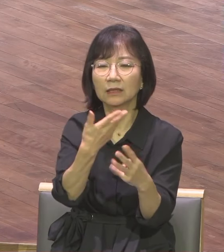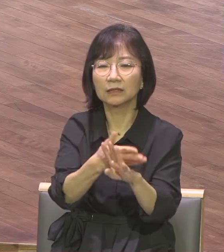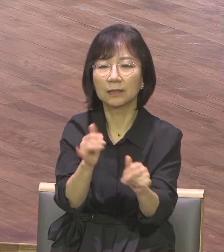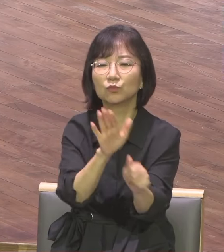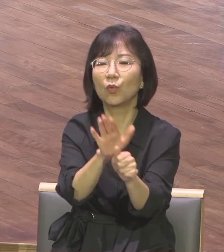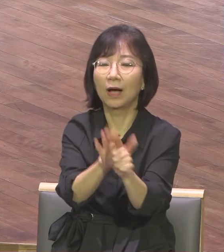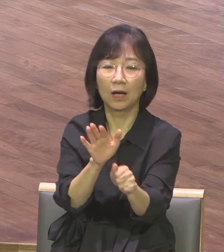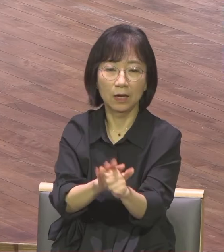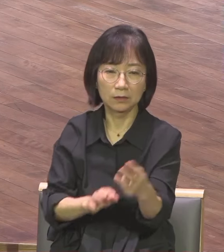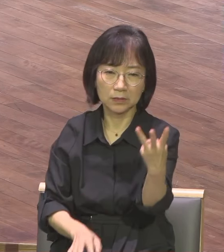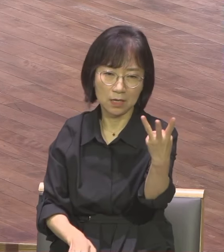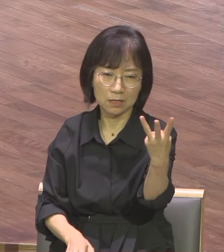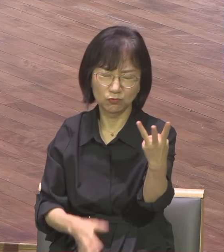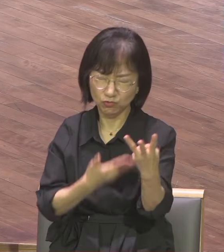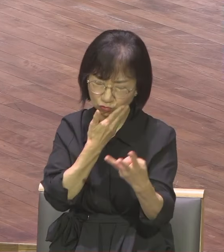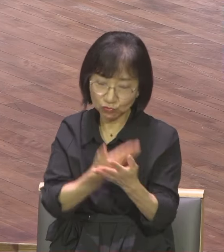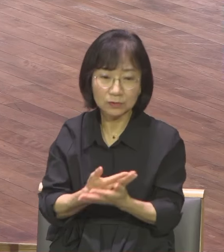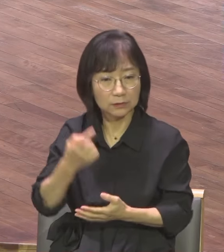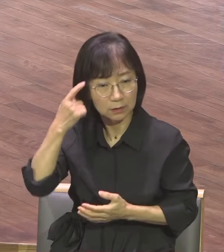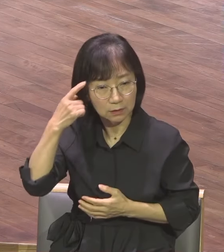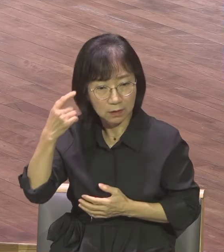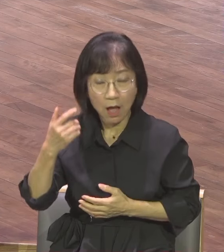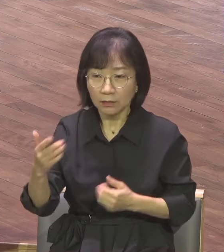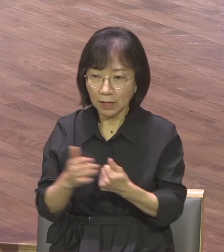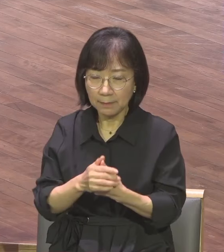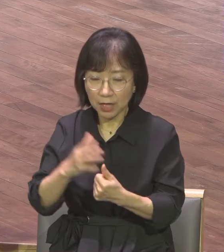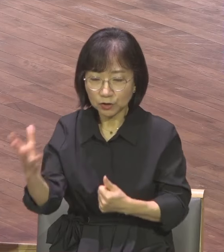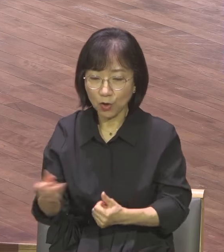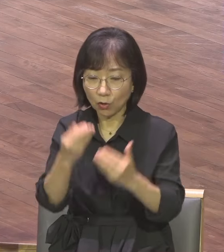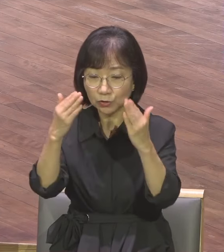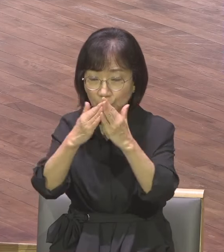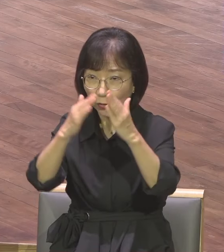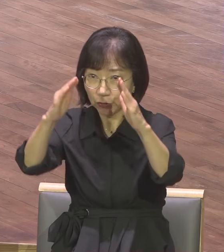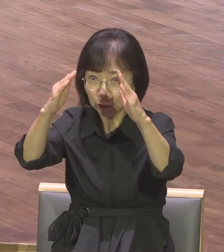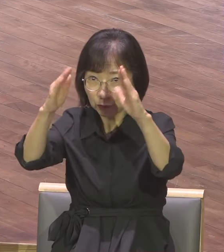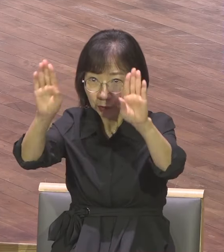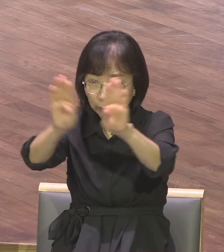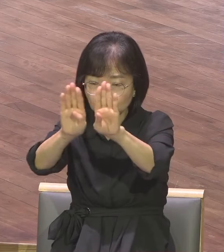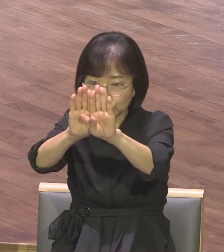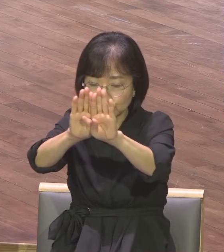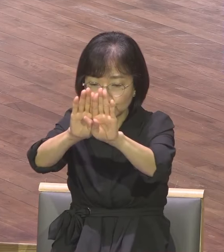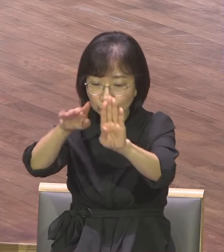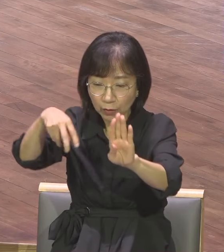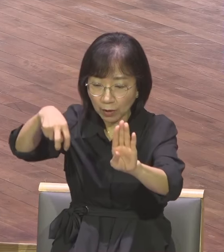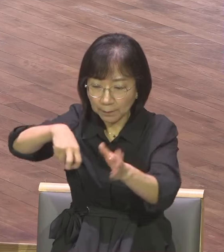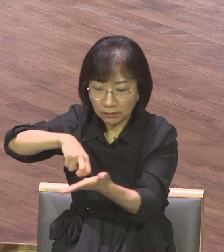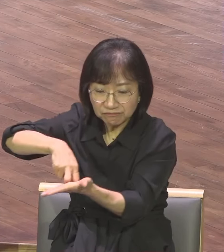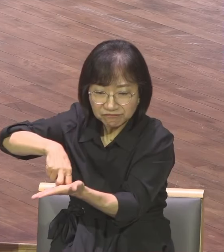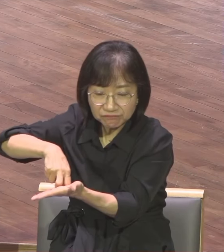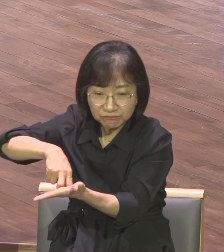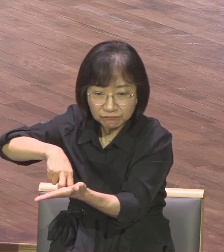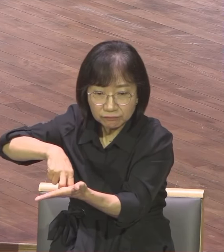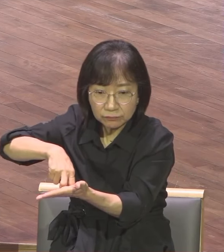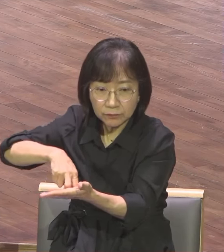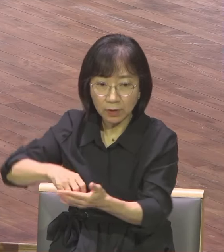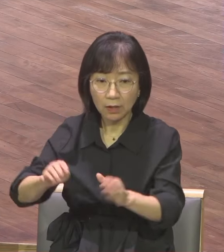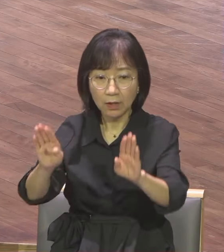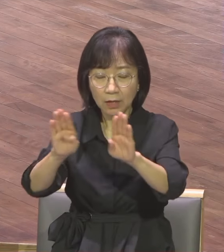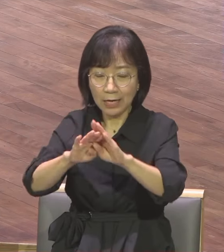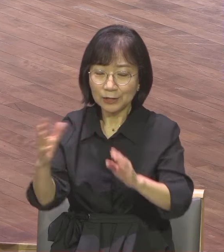성전 미문이라는 것은 성전에 들어가는 유인한 문이 성전